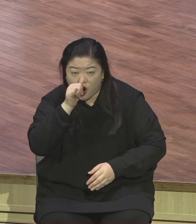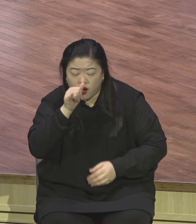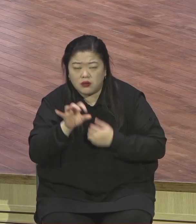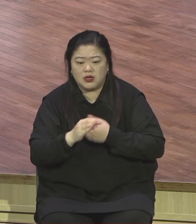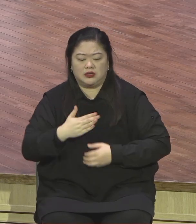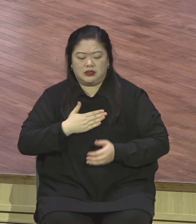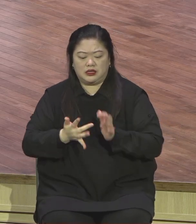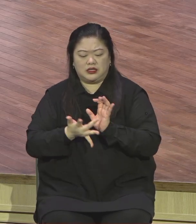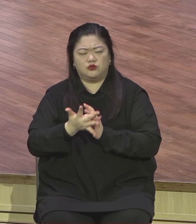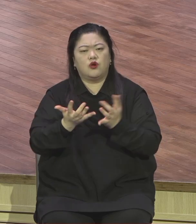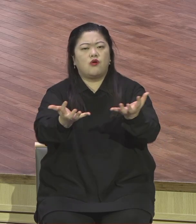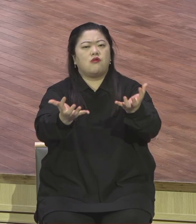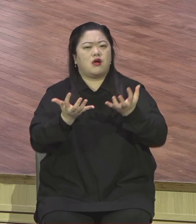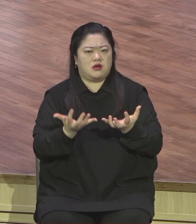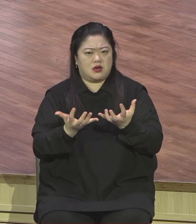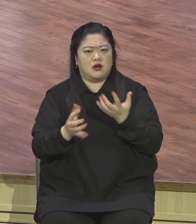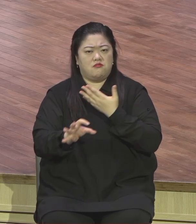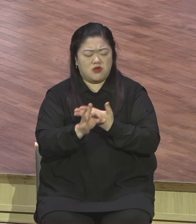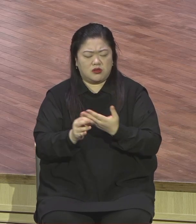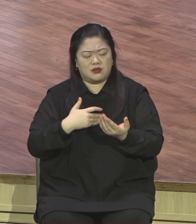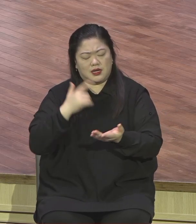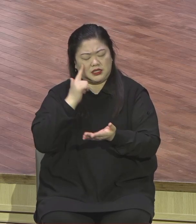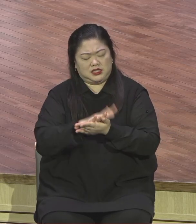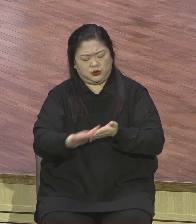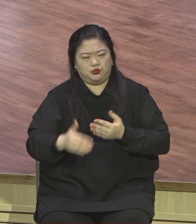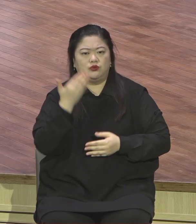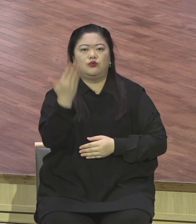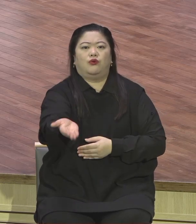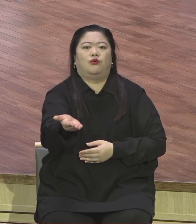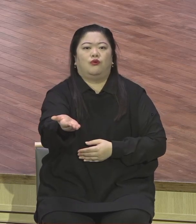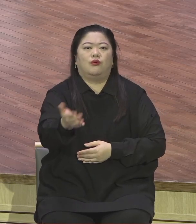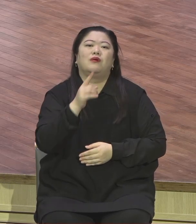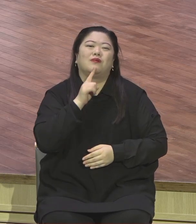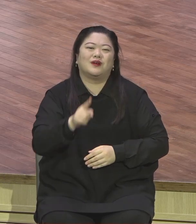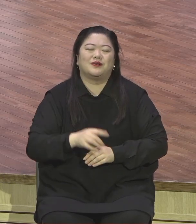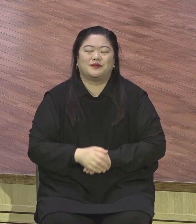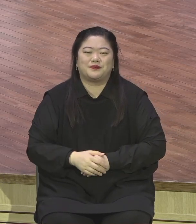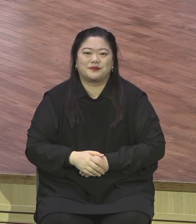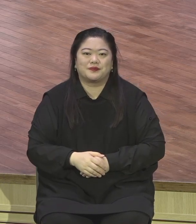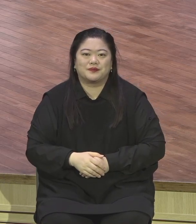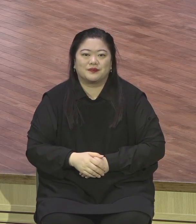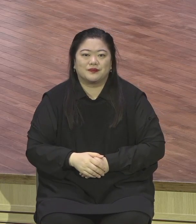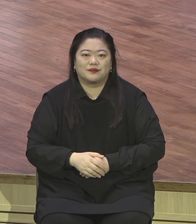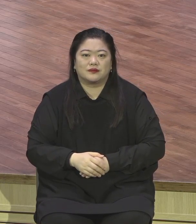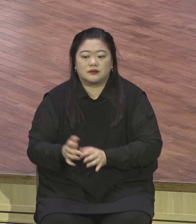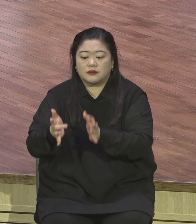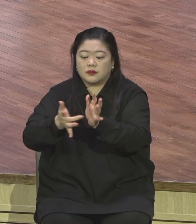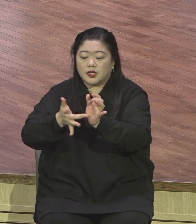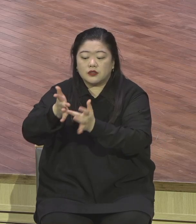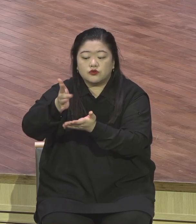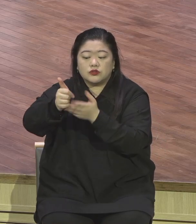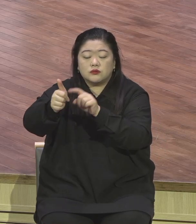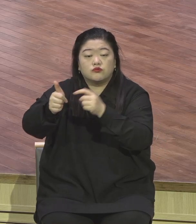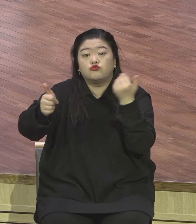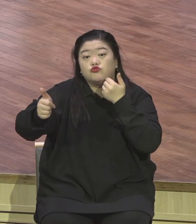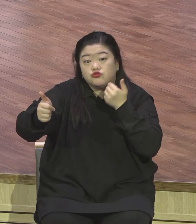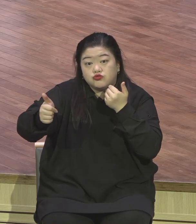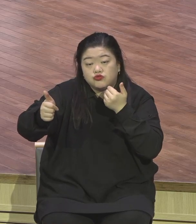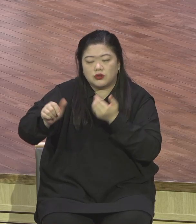우리 인생의 유일한 회복자이신 예수 그리스도 안에 참된 답이